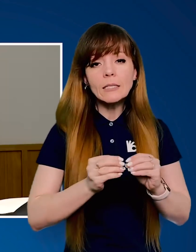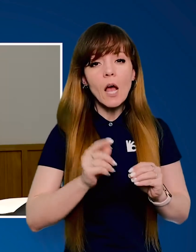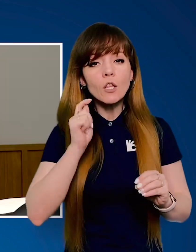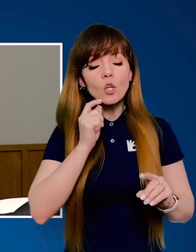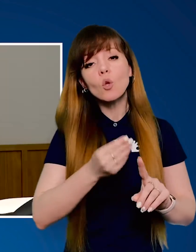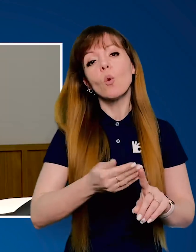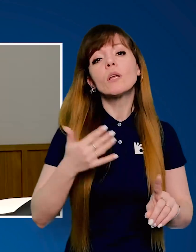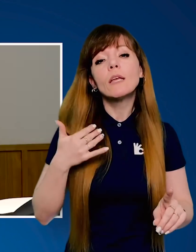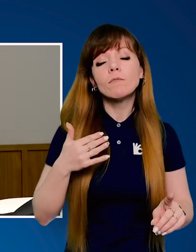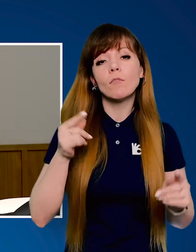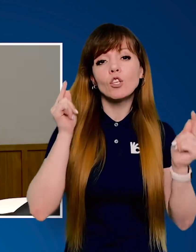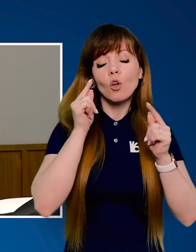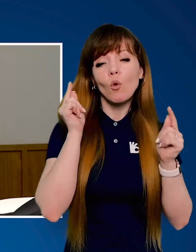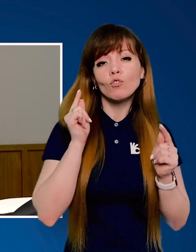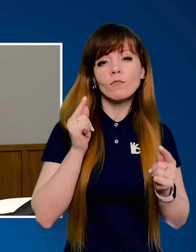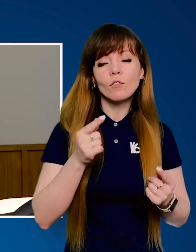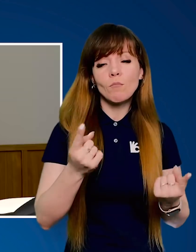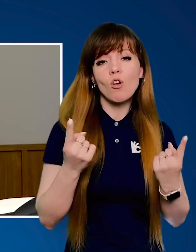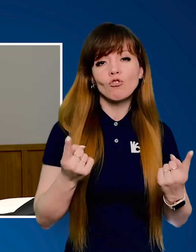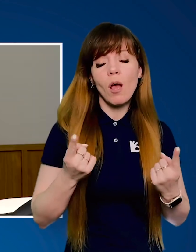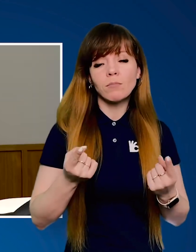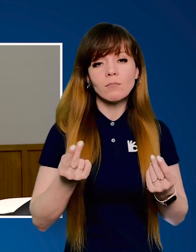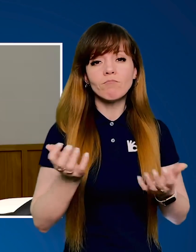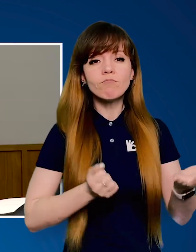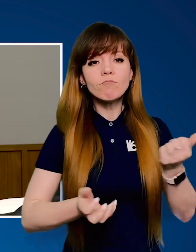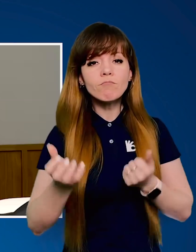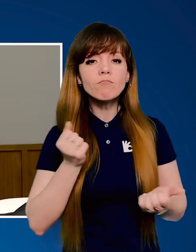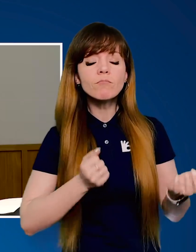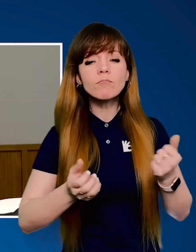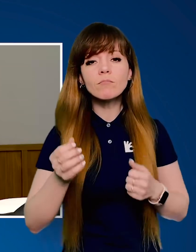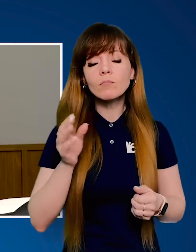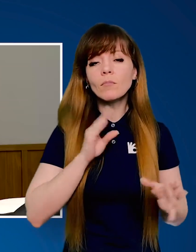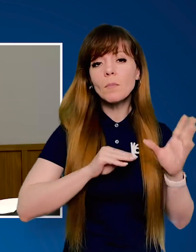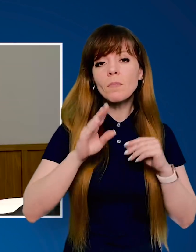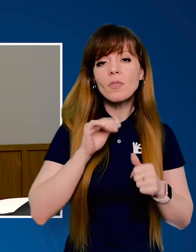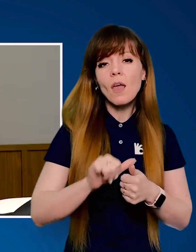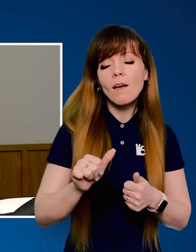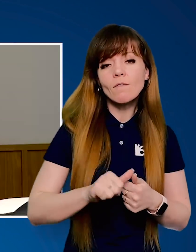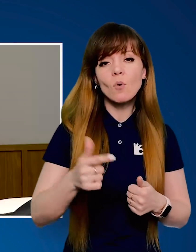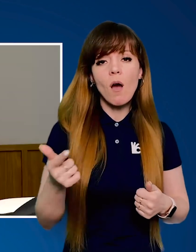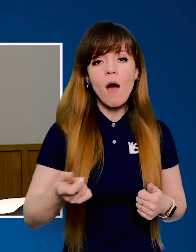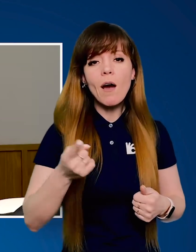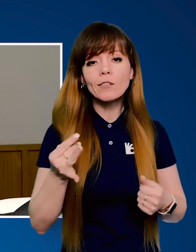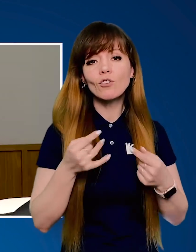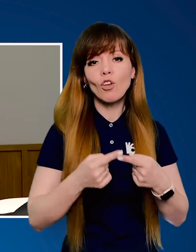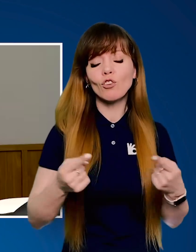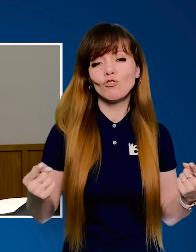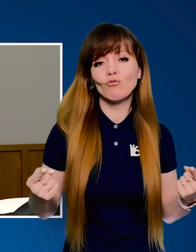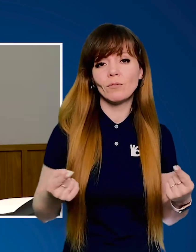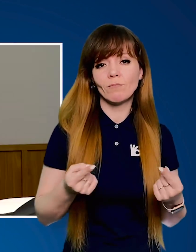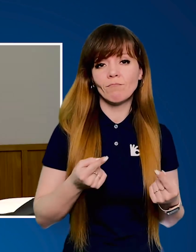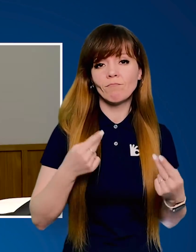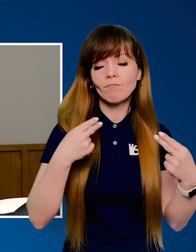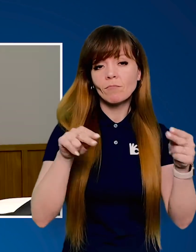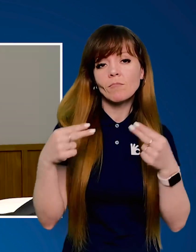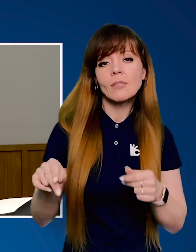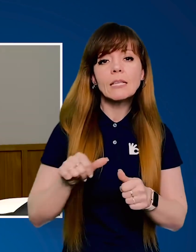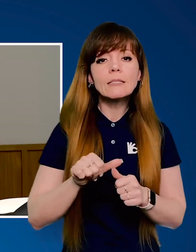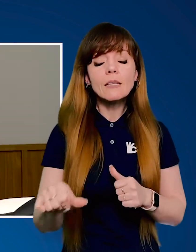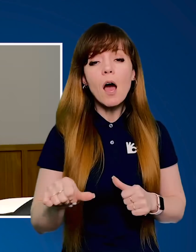яка десятки років насолоджувалася масштабним потоком грошей за нафту, газ та іншу сировину.